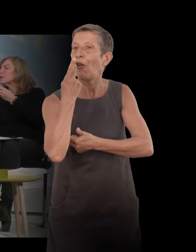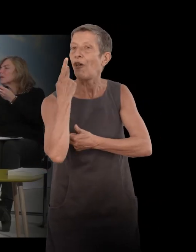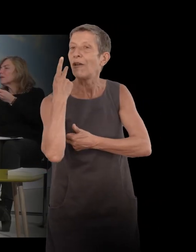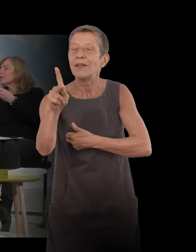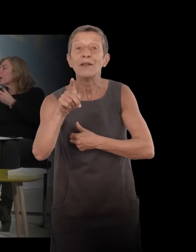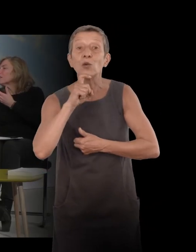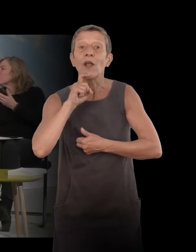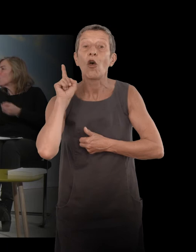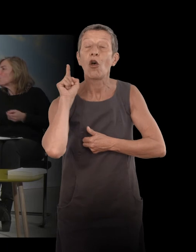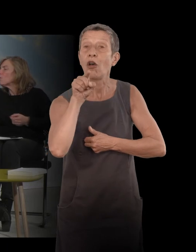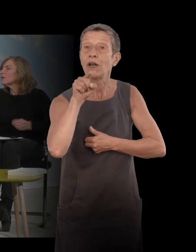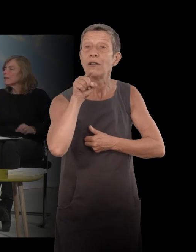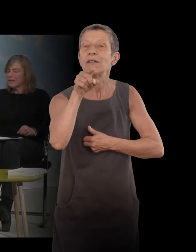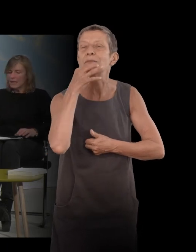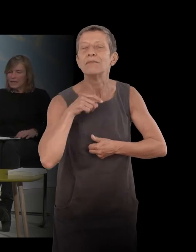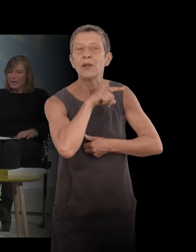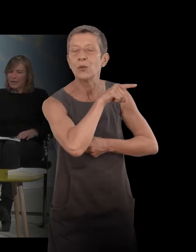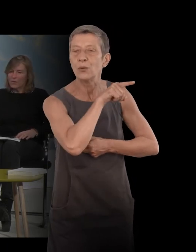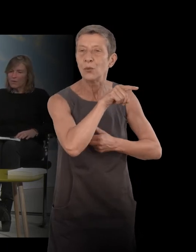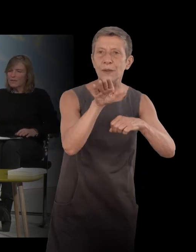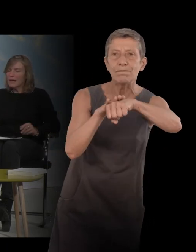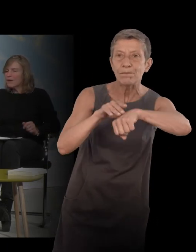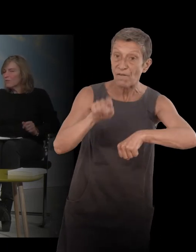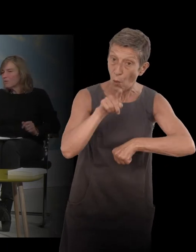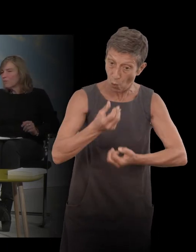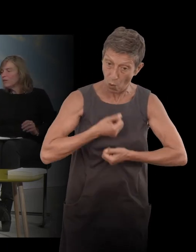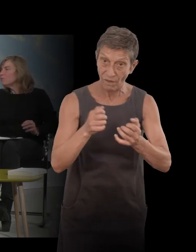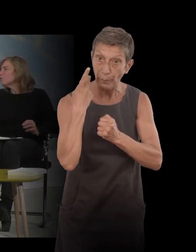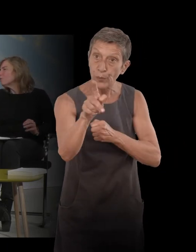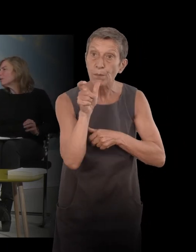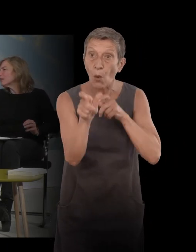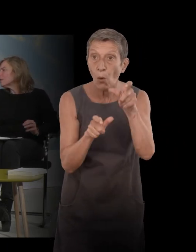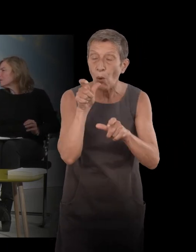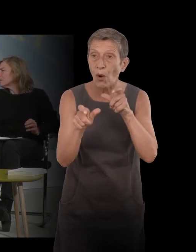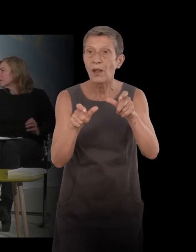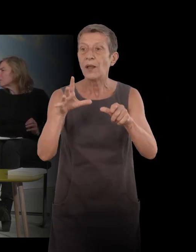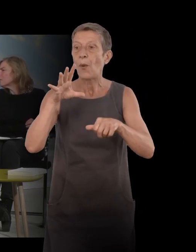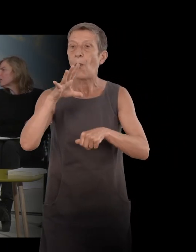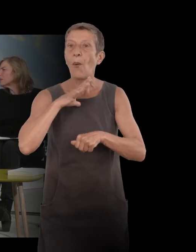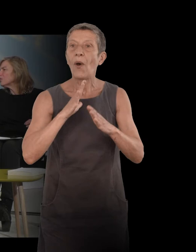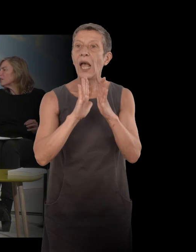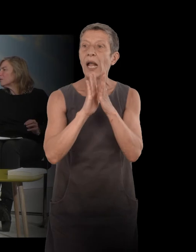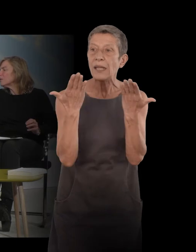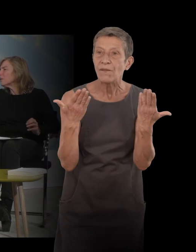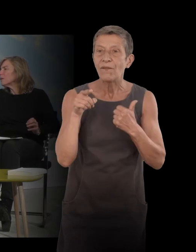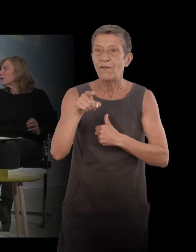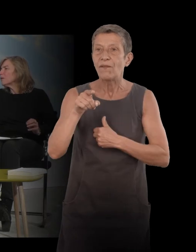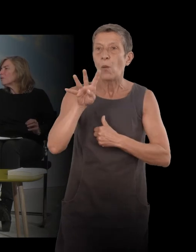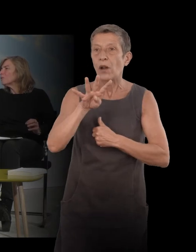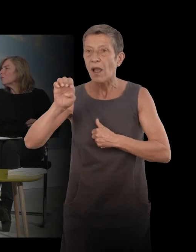écrire avec ses propres mots. Et il y a le livre de Walker Evans et de James Hadji. Nous,